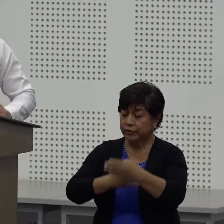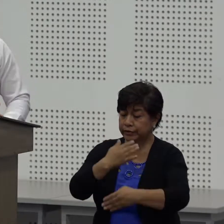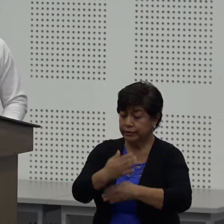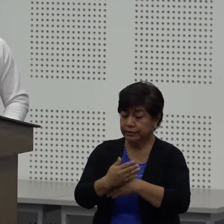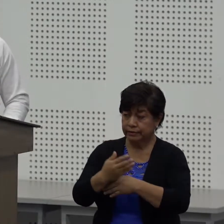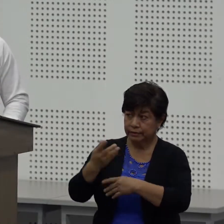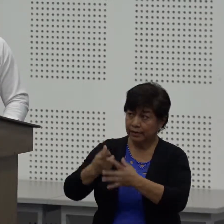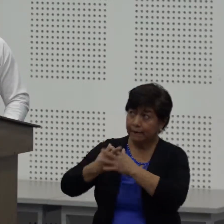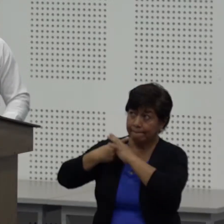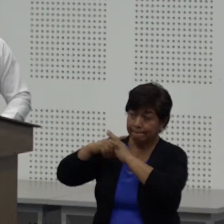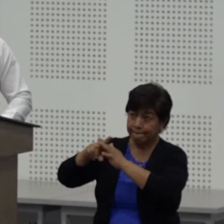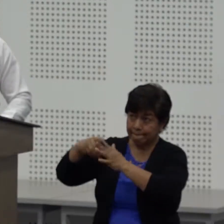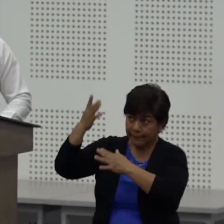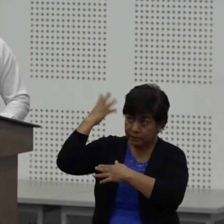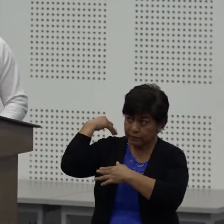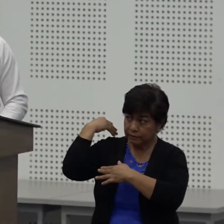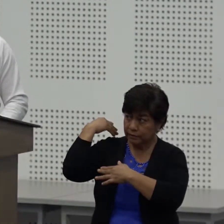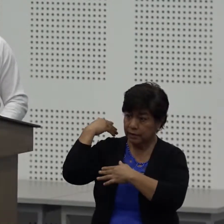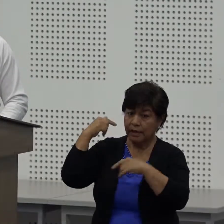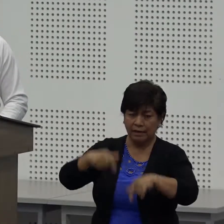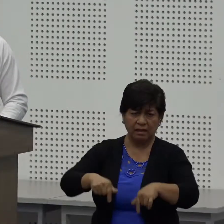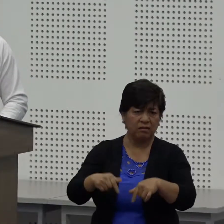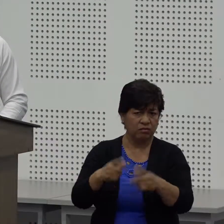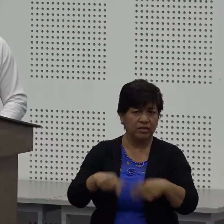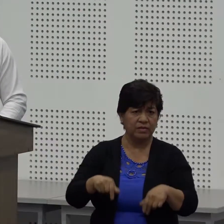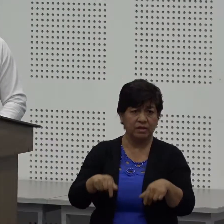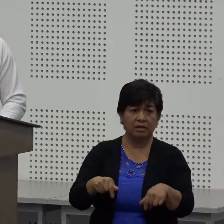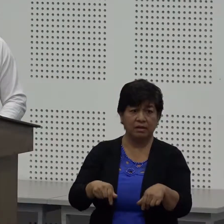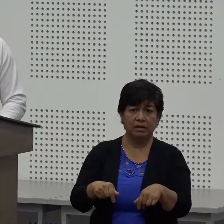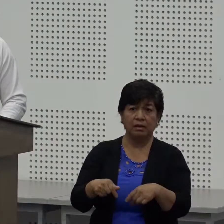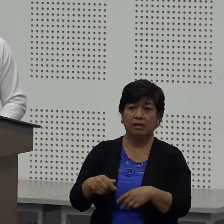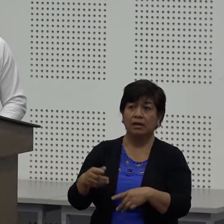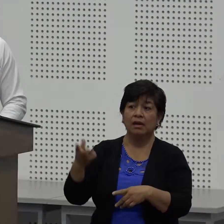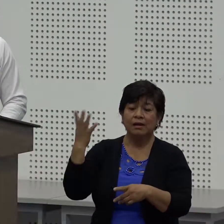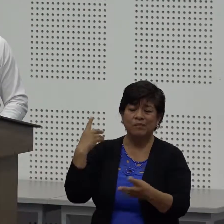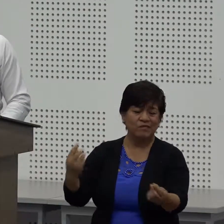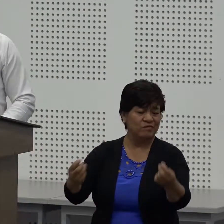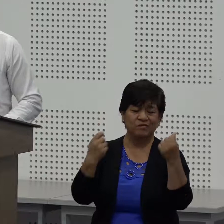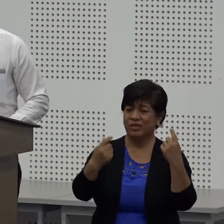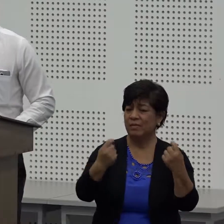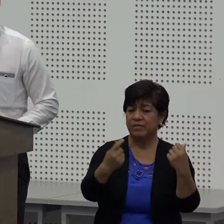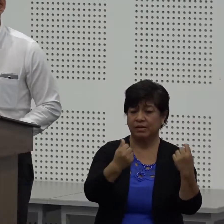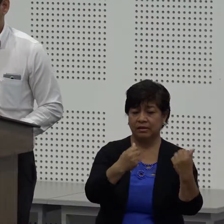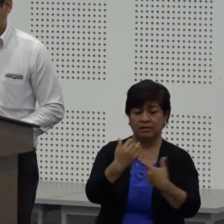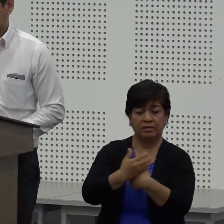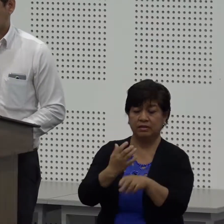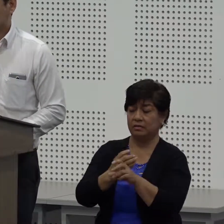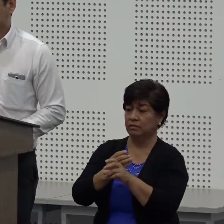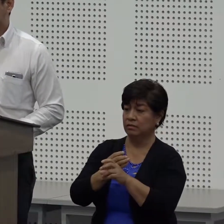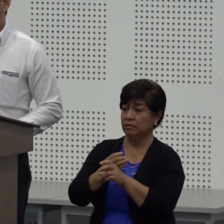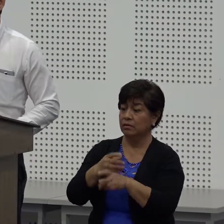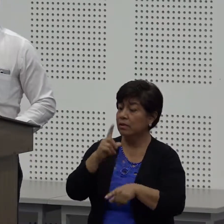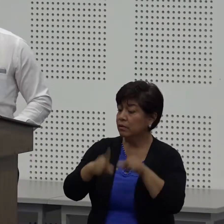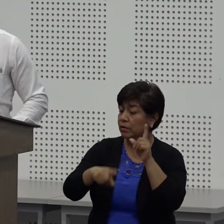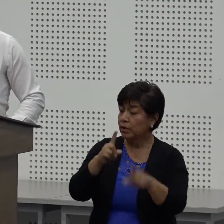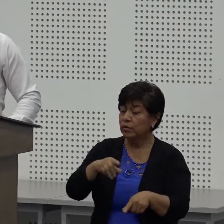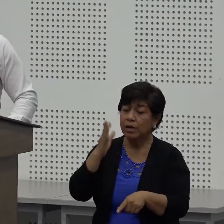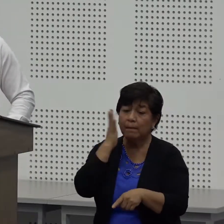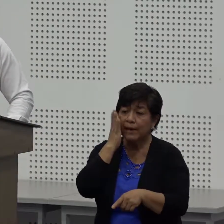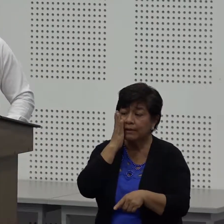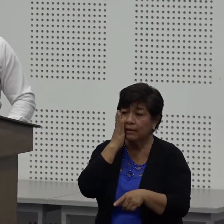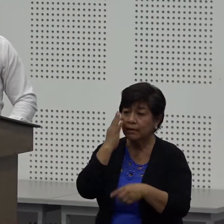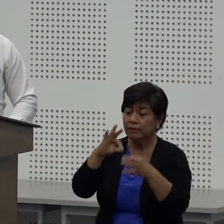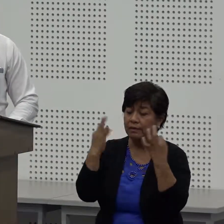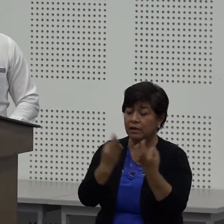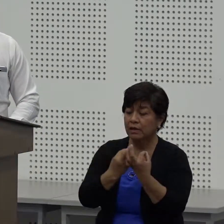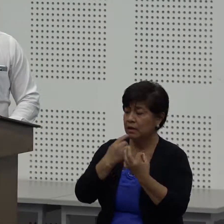se inició justamente en este salón en una entrevista muy rápida que iniciamos con alguna madre de familia quien